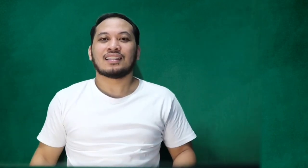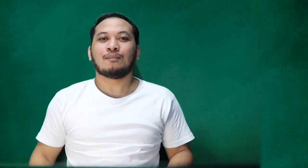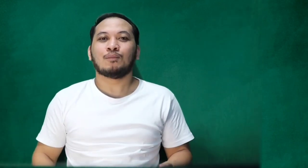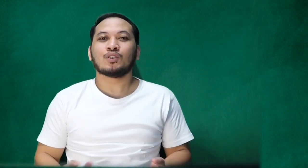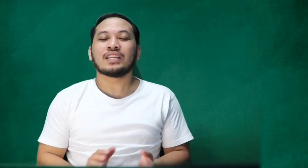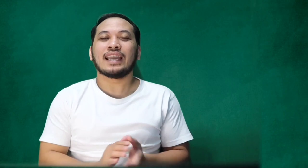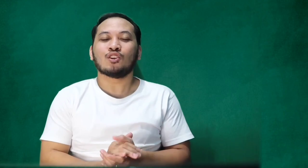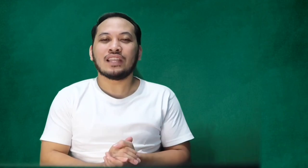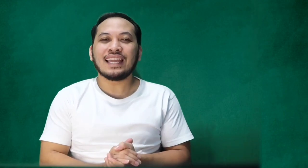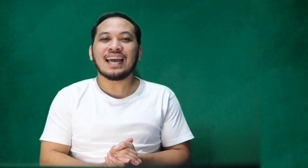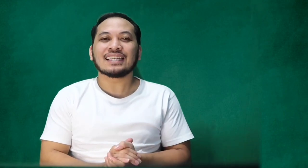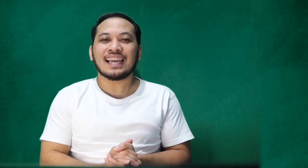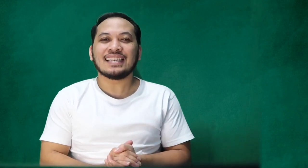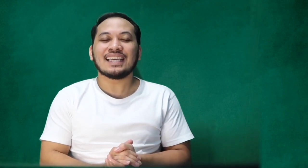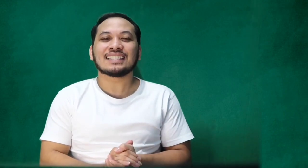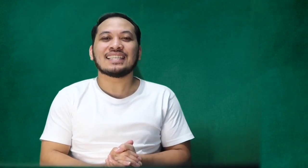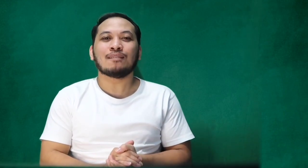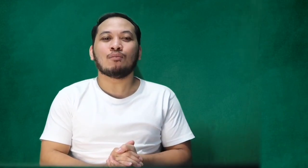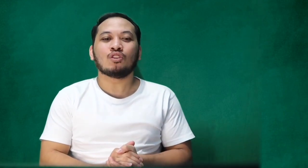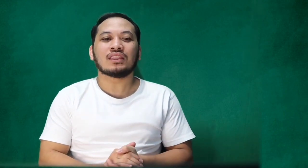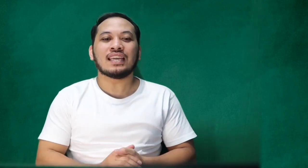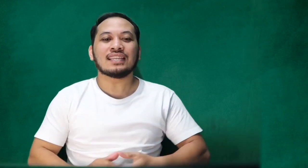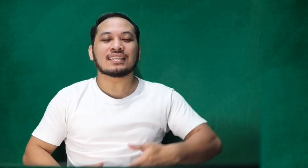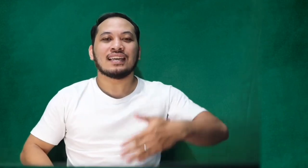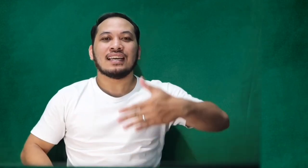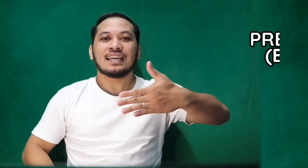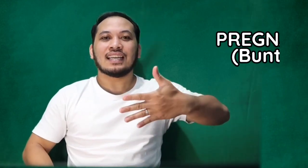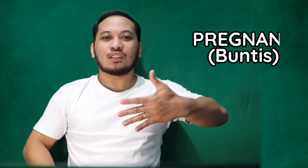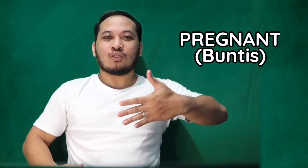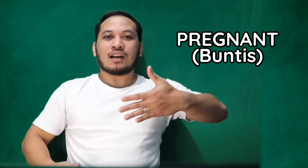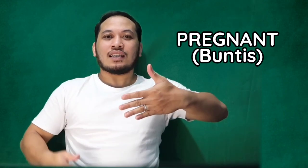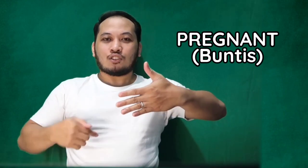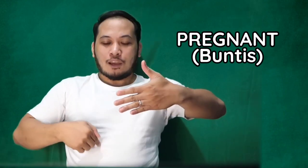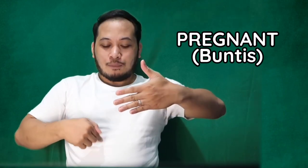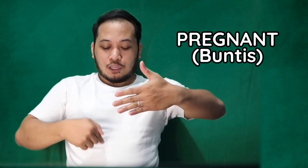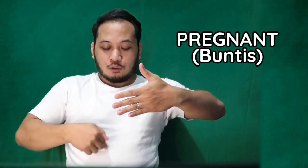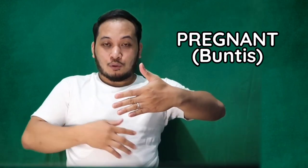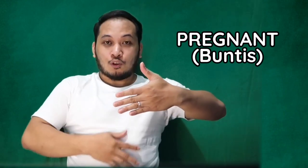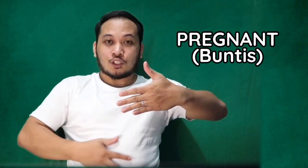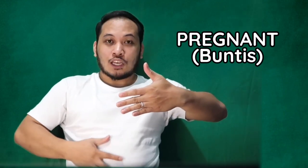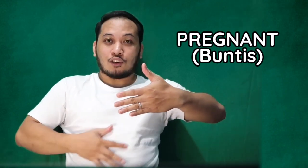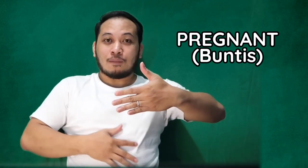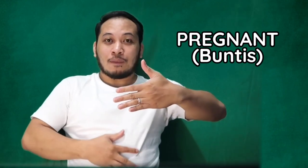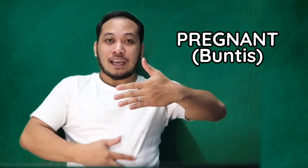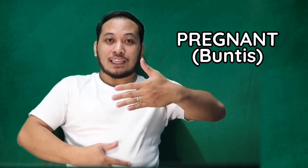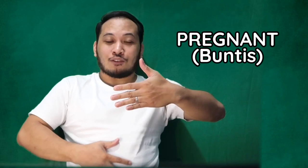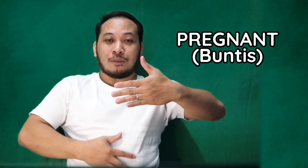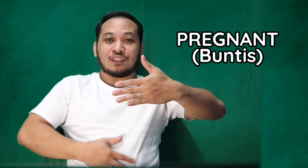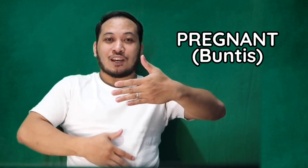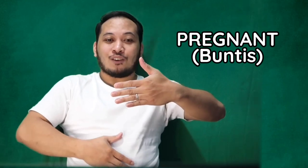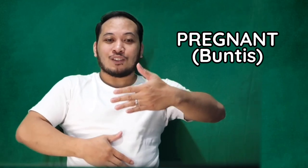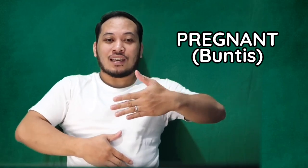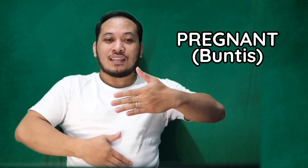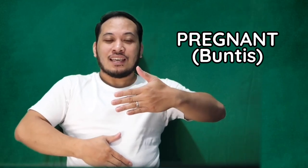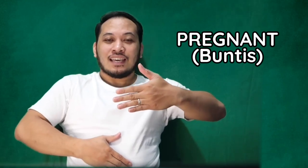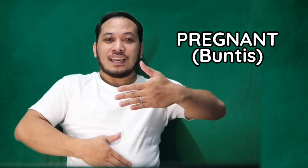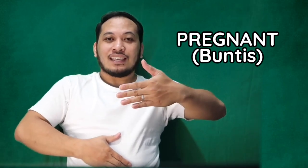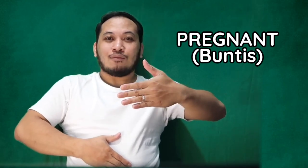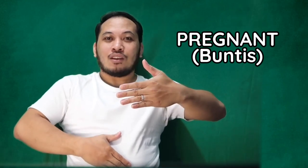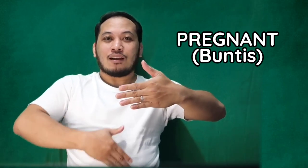Tapos, eto din ang senyas ng buntis. Ganito ka. So, syempre, ito po yung chanko. Ipapakita ko ba yung chanko dyan? Ganyan mo lang.